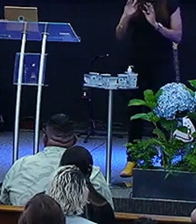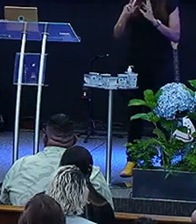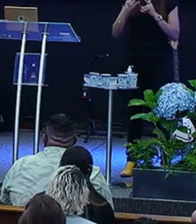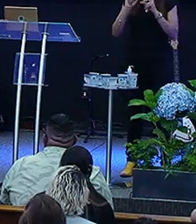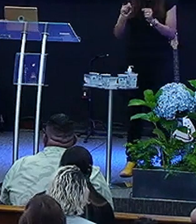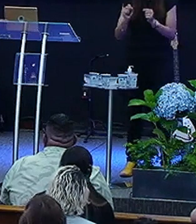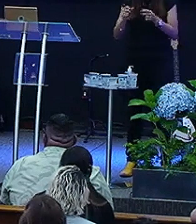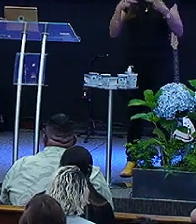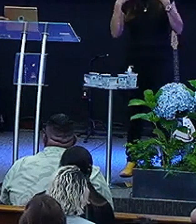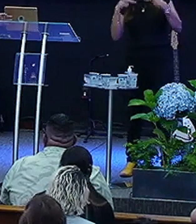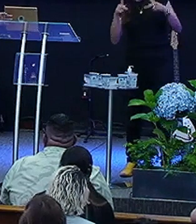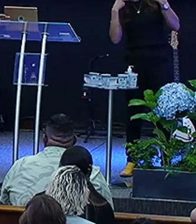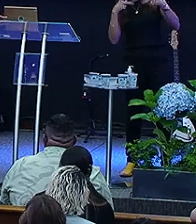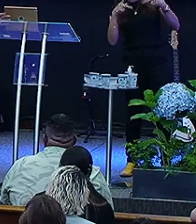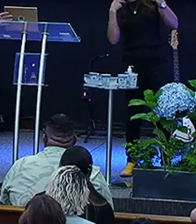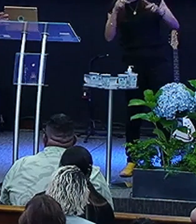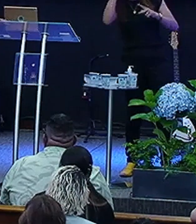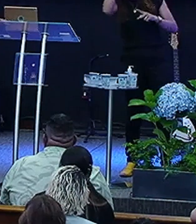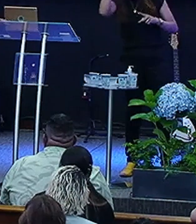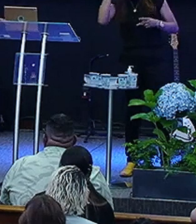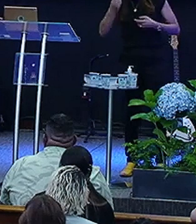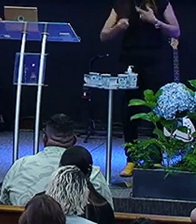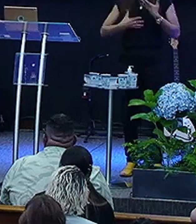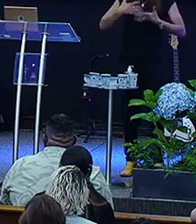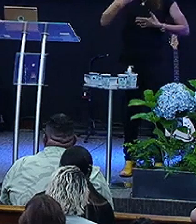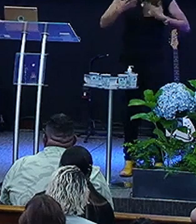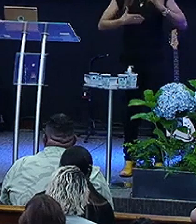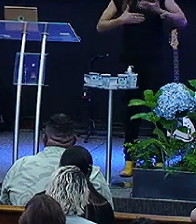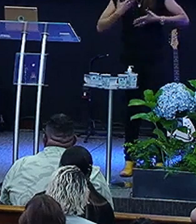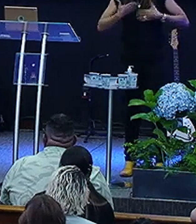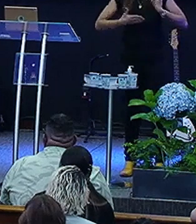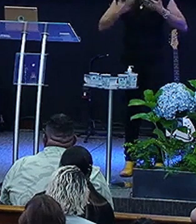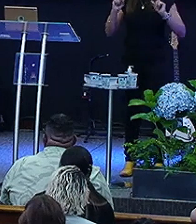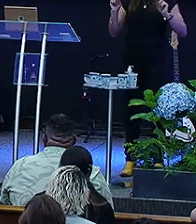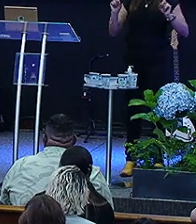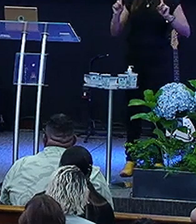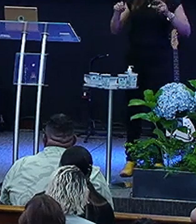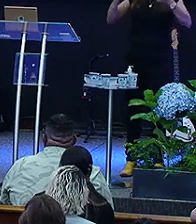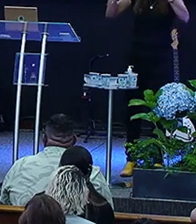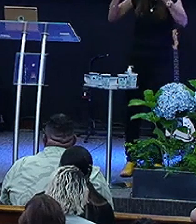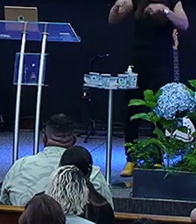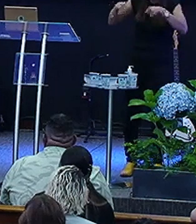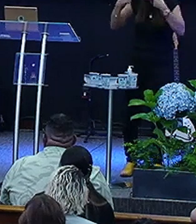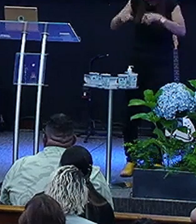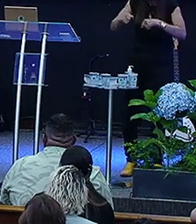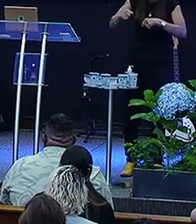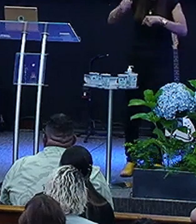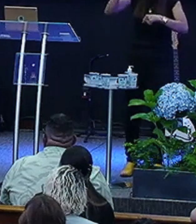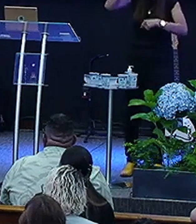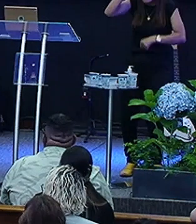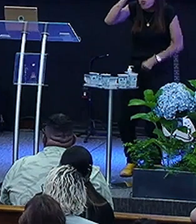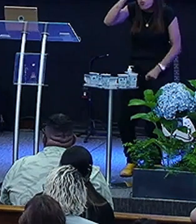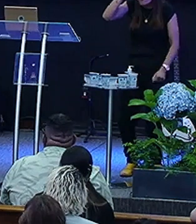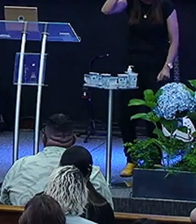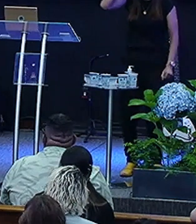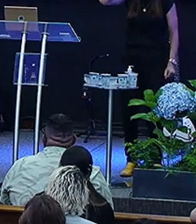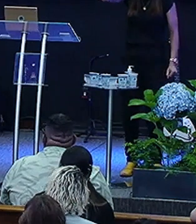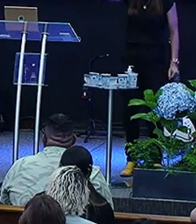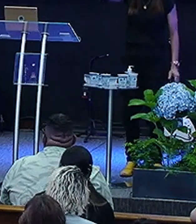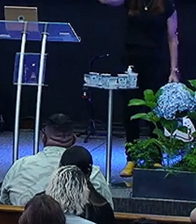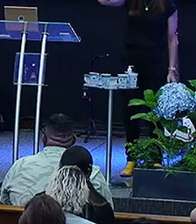Toda pregação As pessoas não tem que ficar Só empolgadas com a mensagem As pessoas precisam Compreender essa mensagem